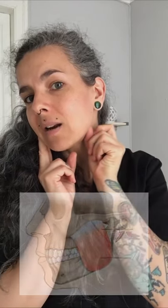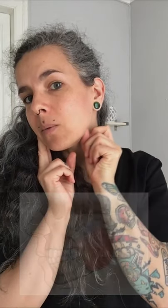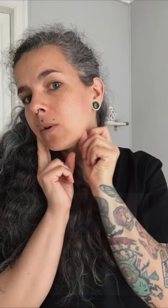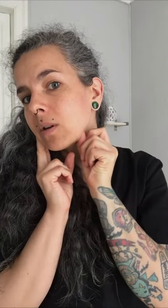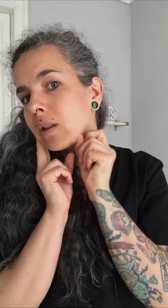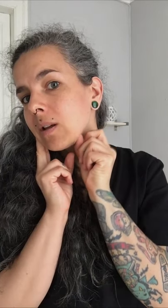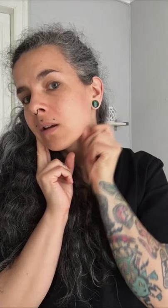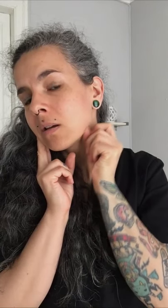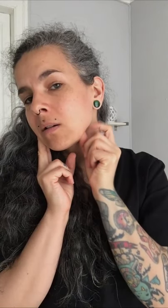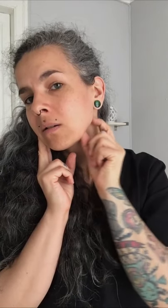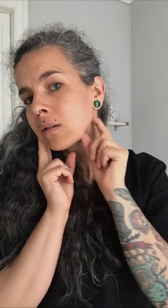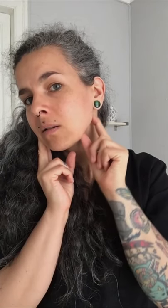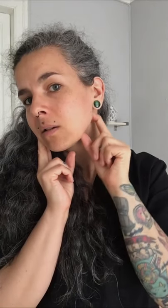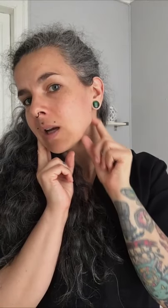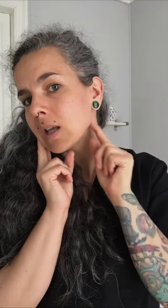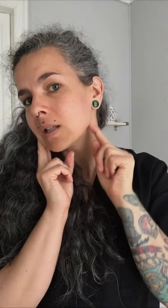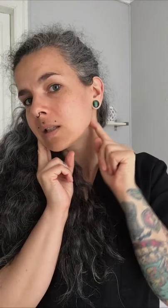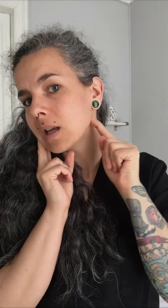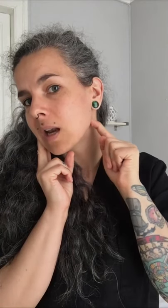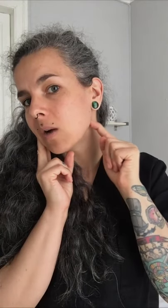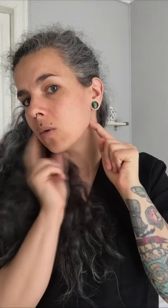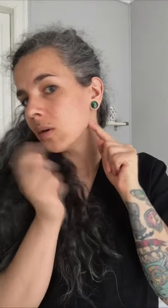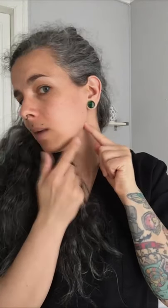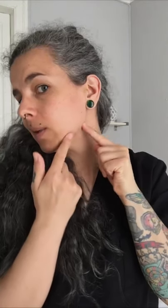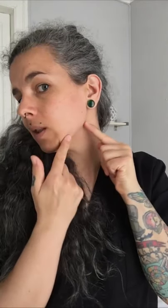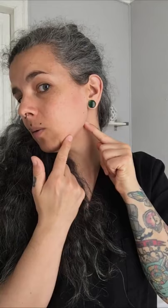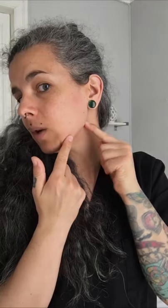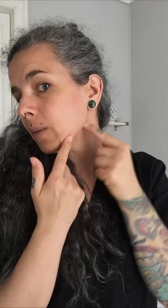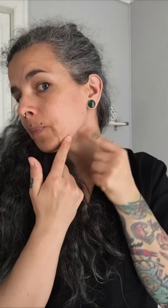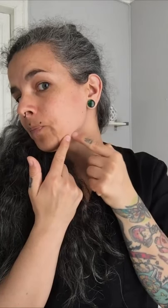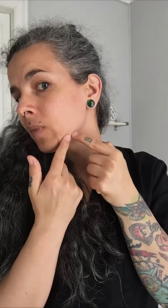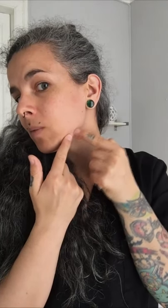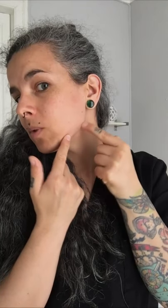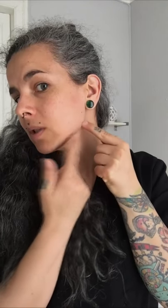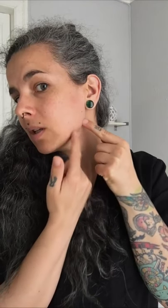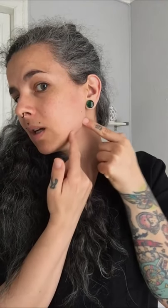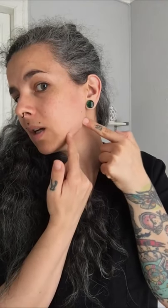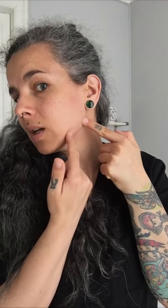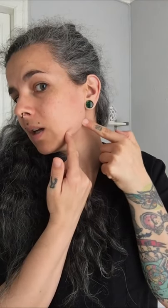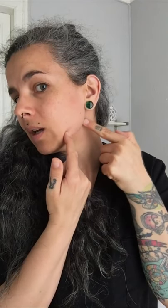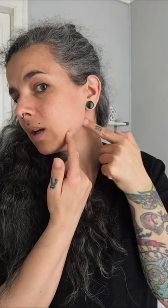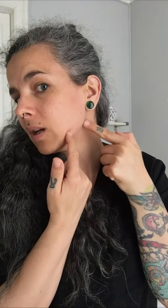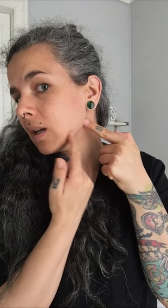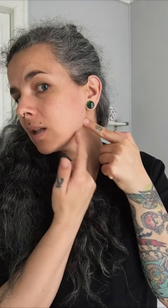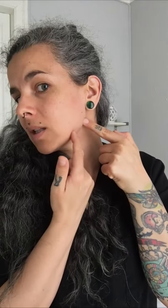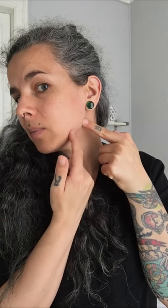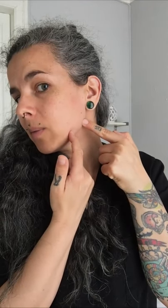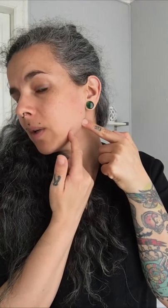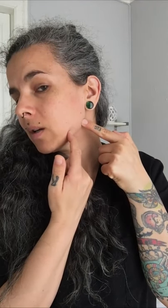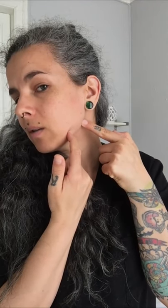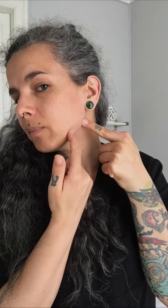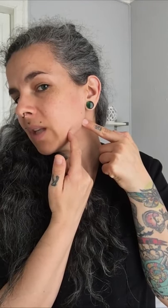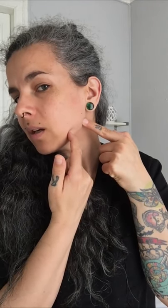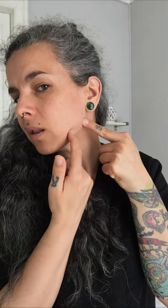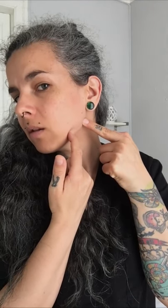reborde, aquí es el ángulo de la mandíbula, pues, en este primer tercio